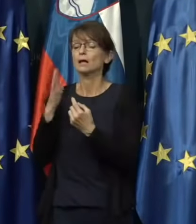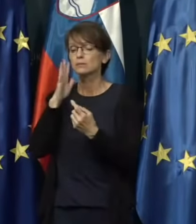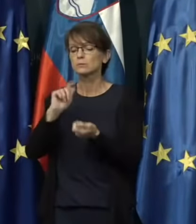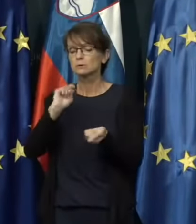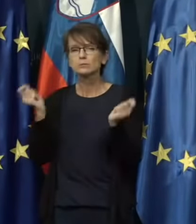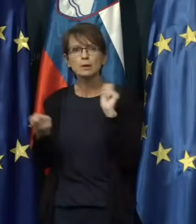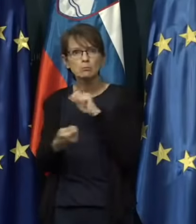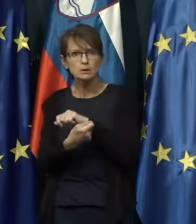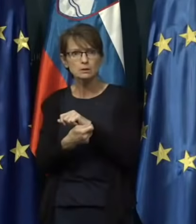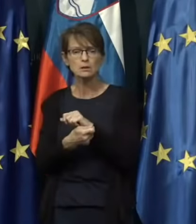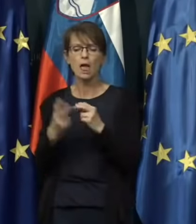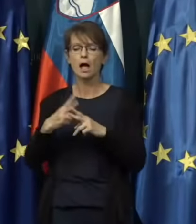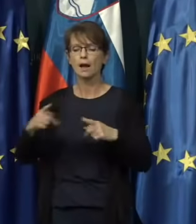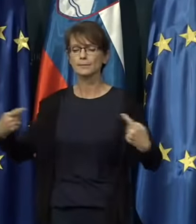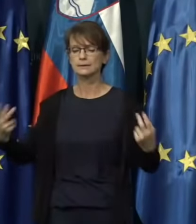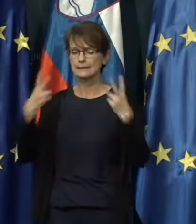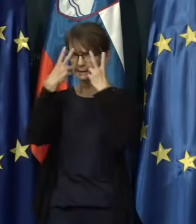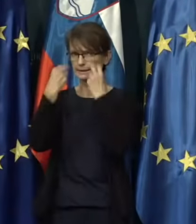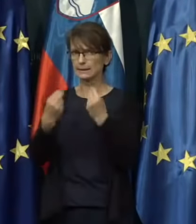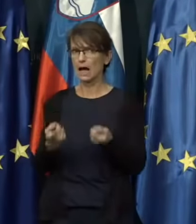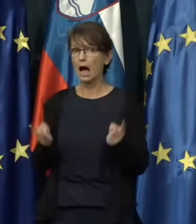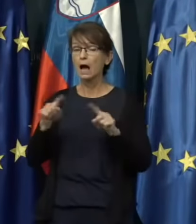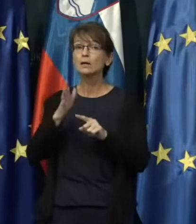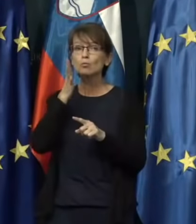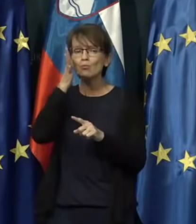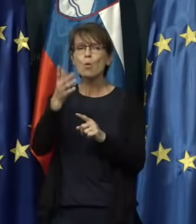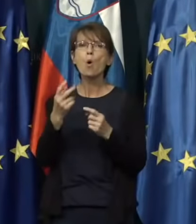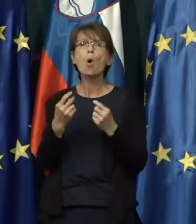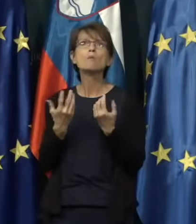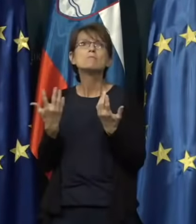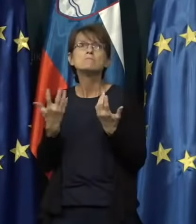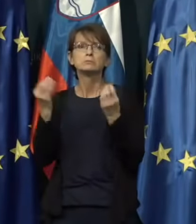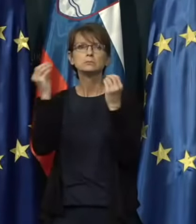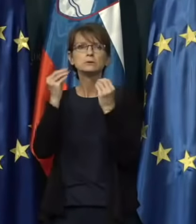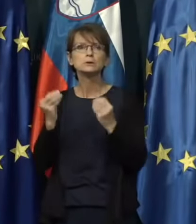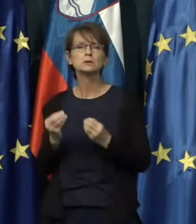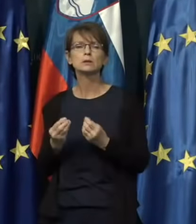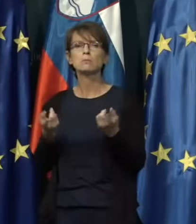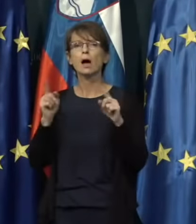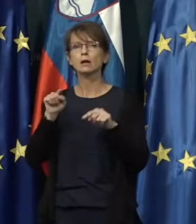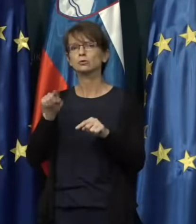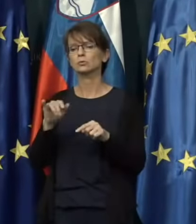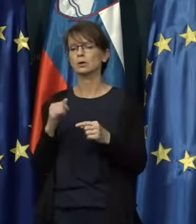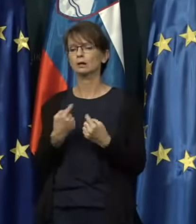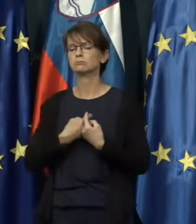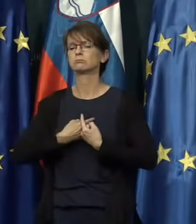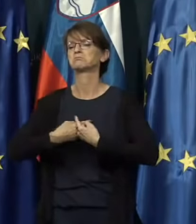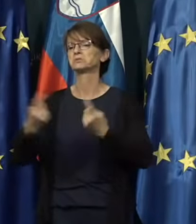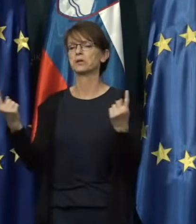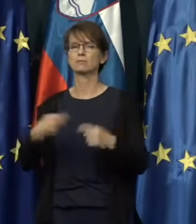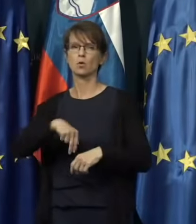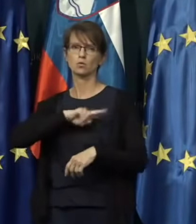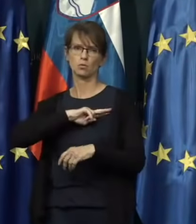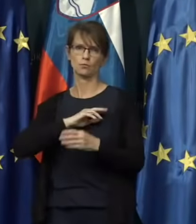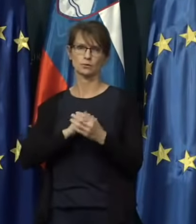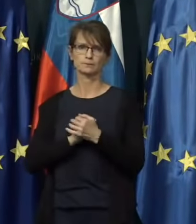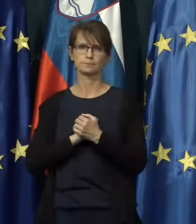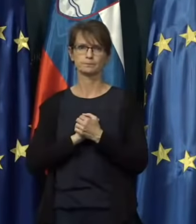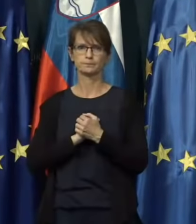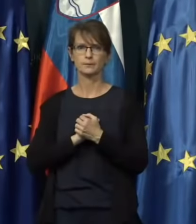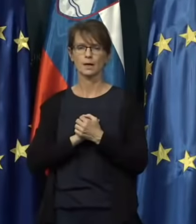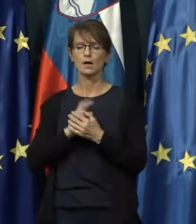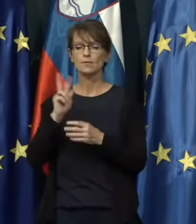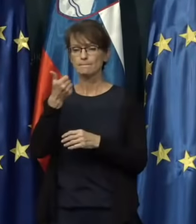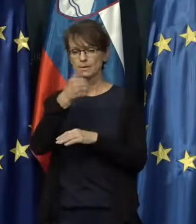epidemiološka slika? Bo obstajal kakšen tak sistem oziroma ali je to odgovornost državljanov samih? V prvi